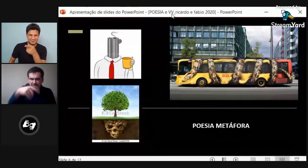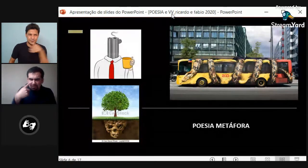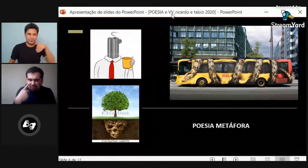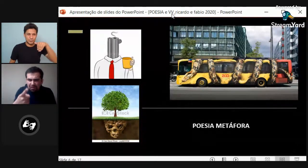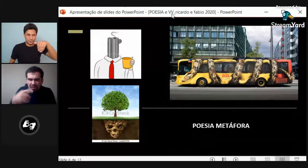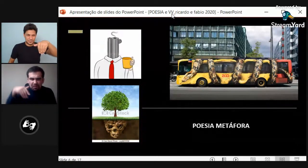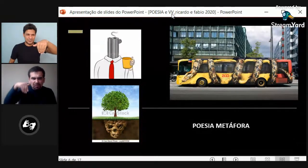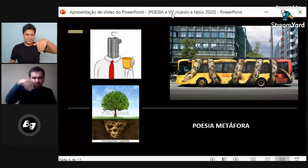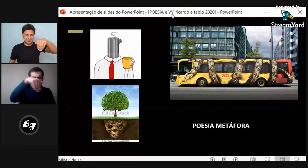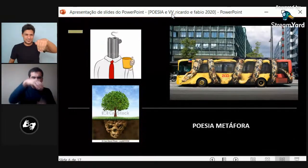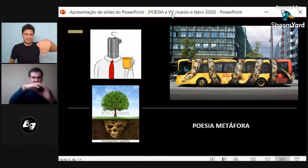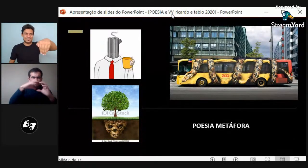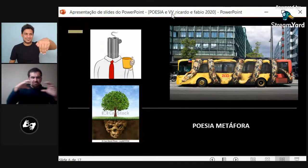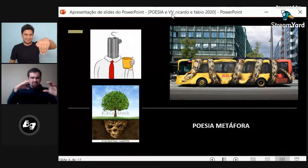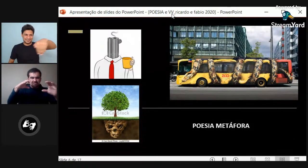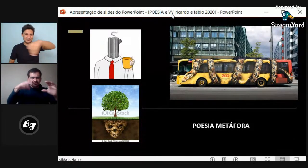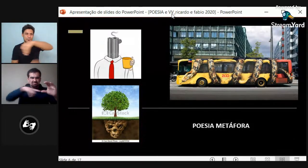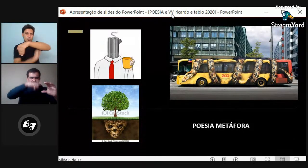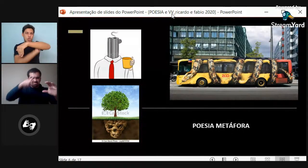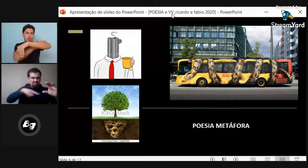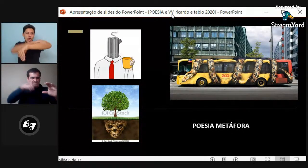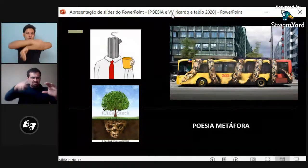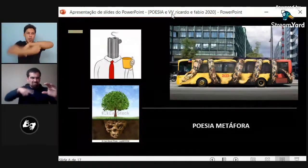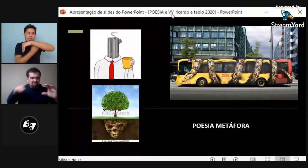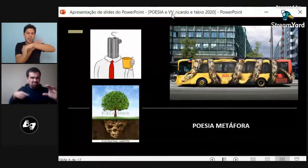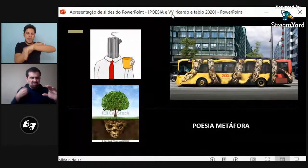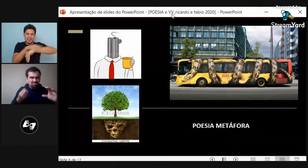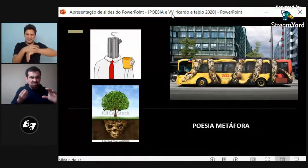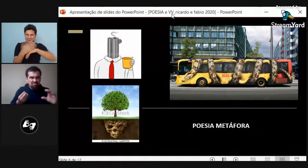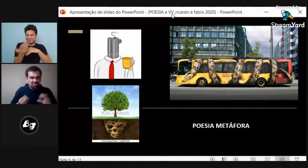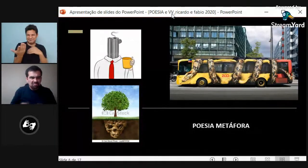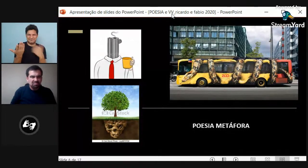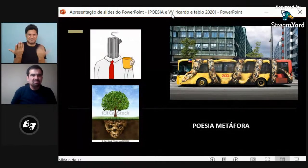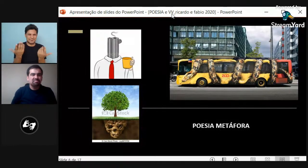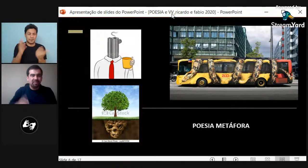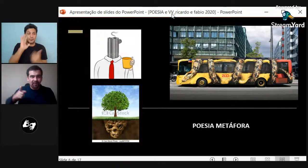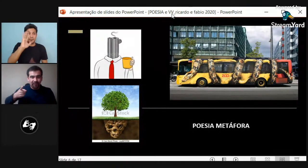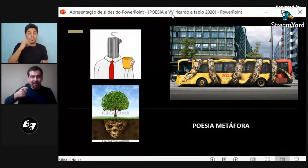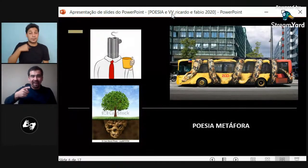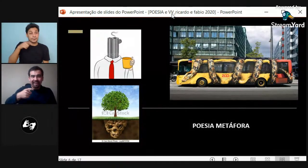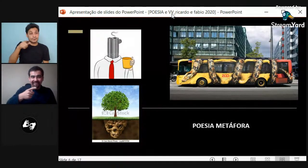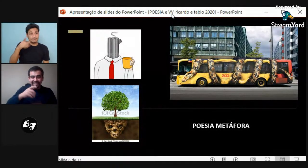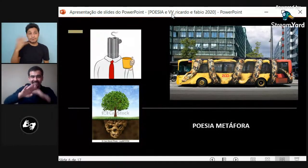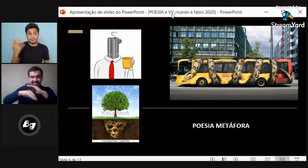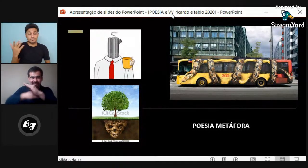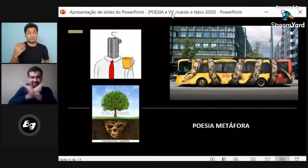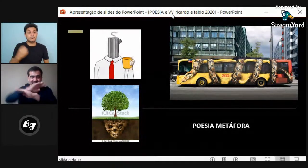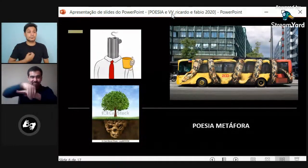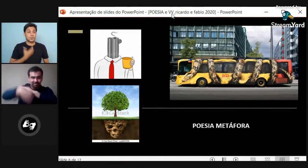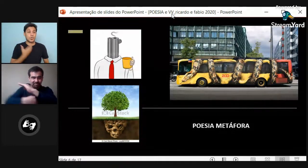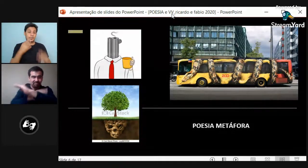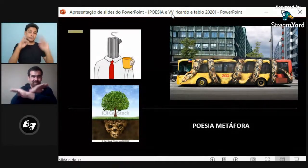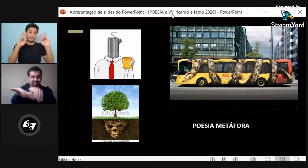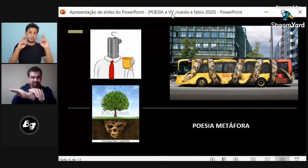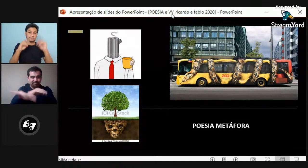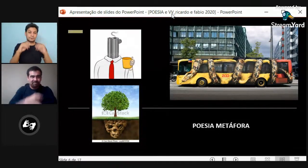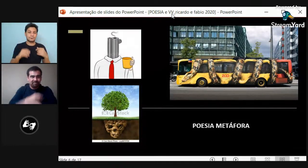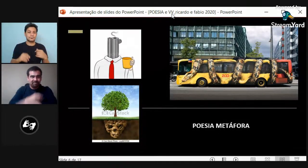una foto de un bus. De un bus, de una micro. ¿La ven, cierto? Que está como rodeada de una serpiente, ¿cierto? Una